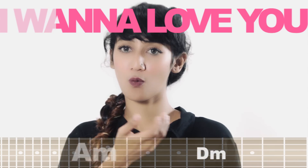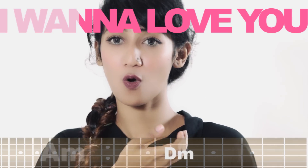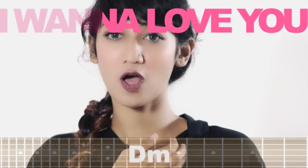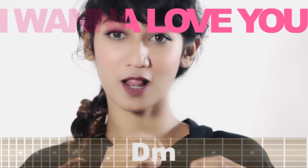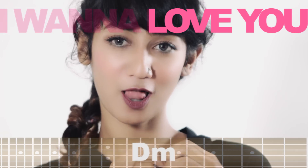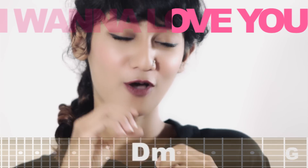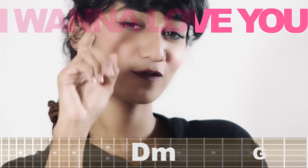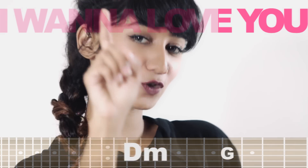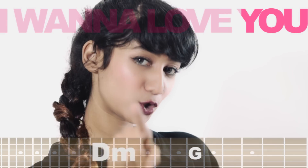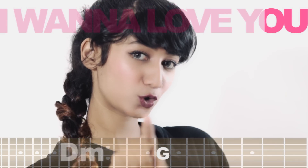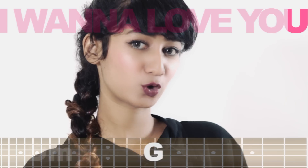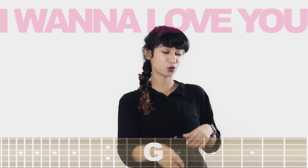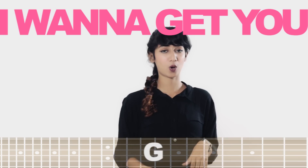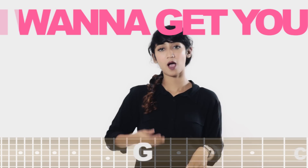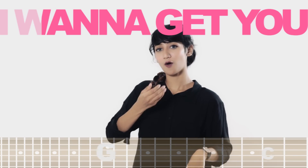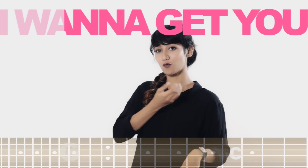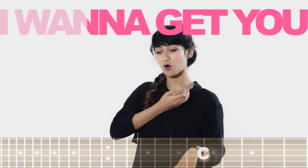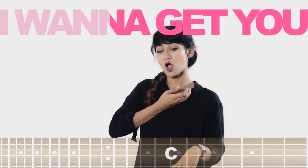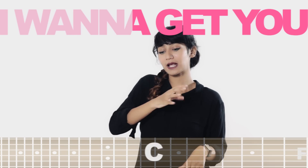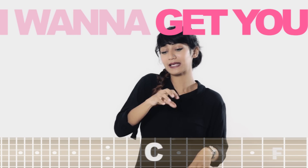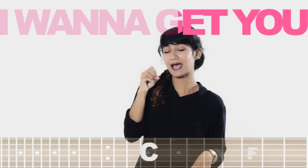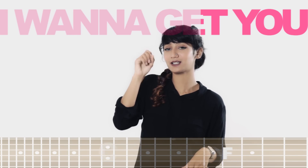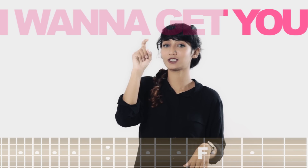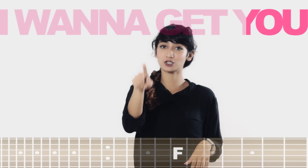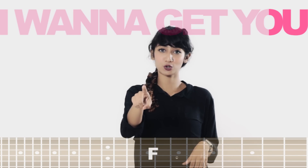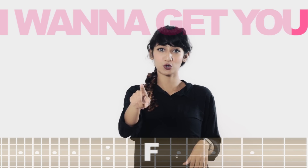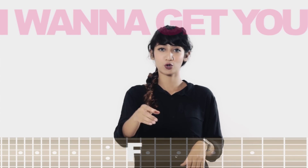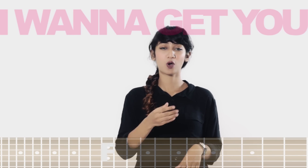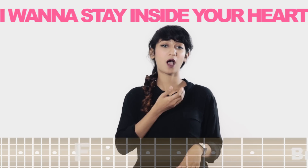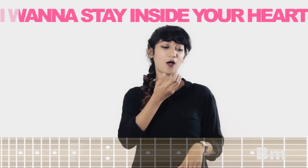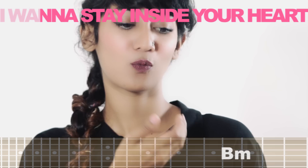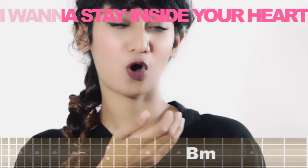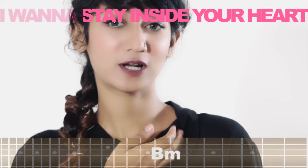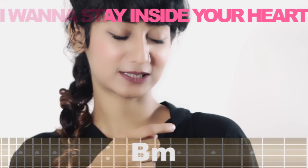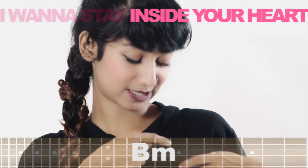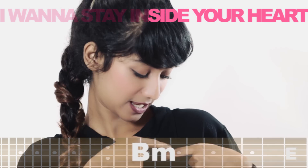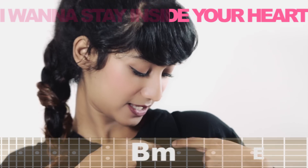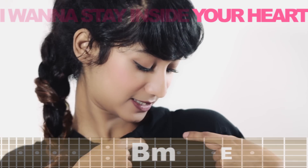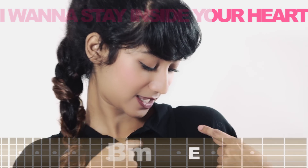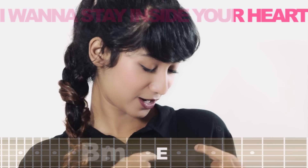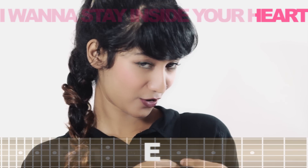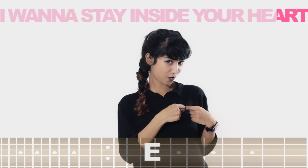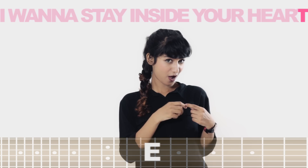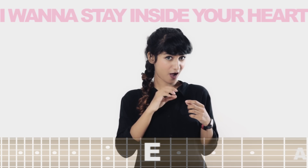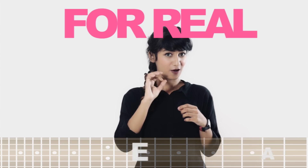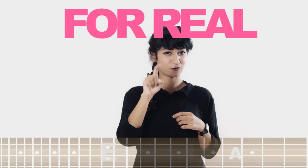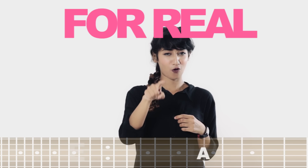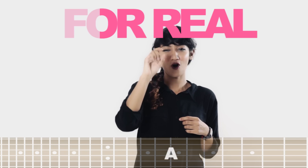wanna love you, I wanna get you I wanna stay inside your heart for